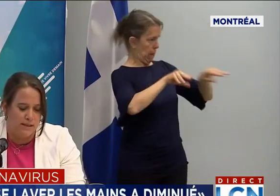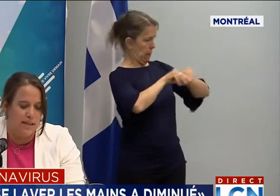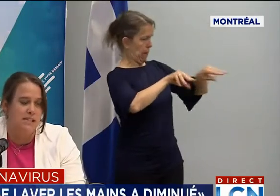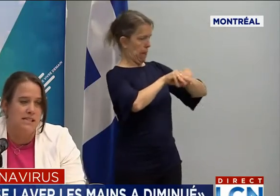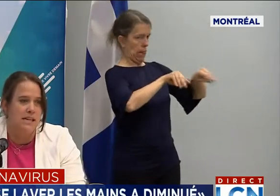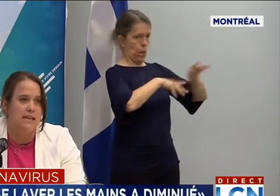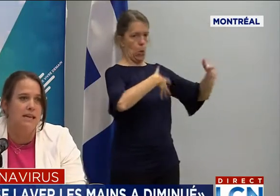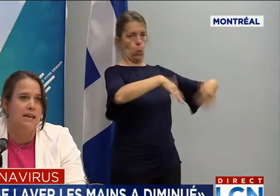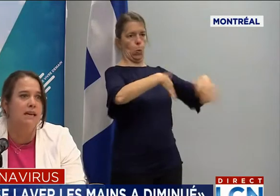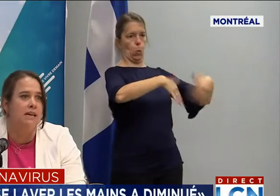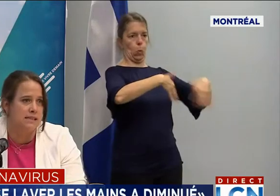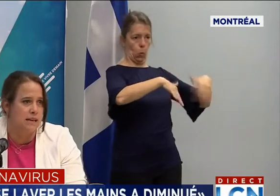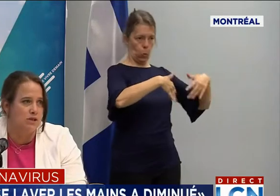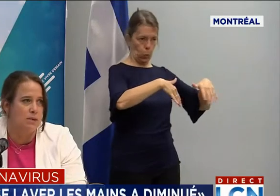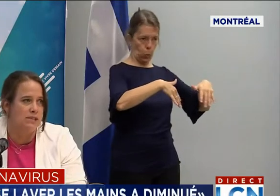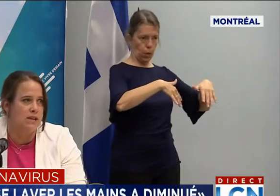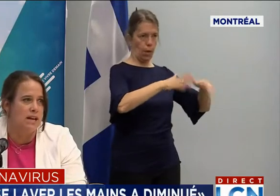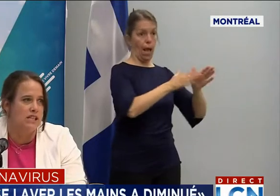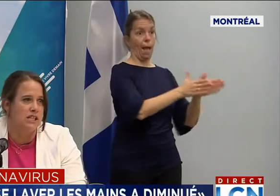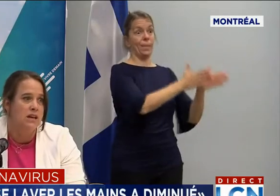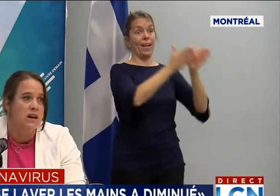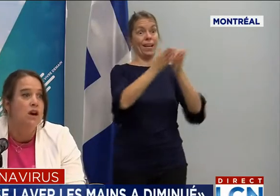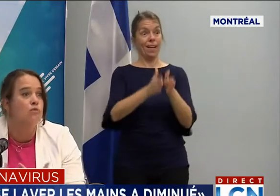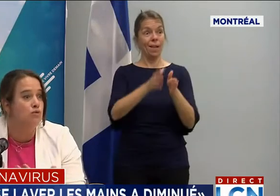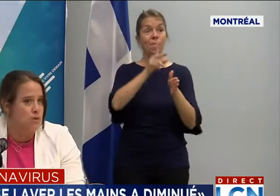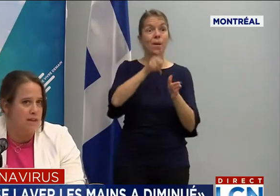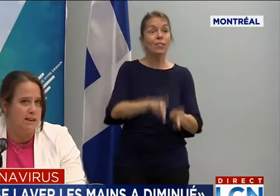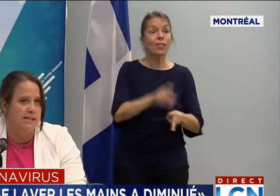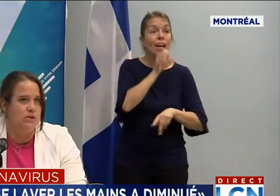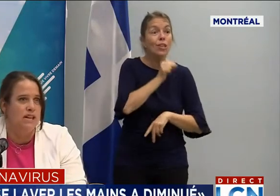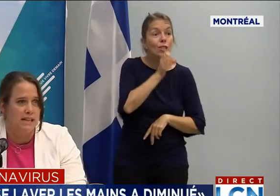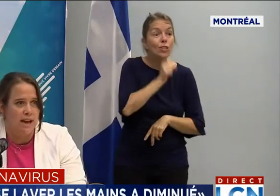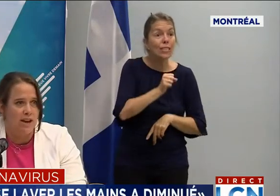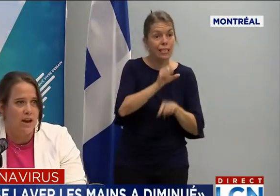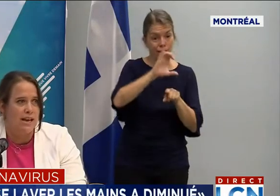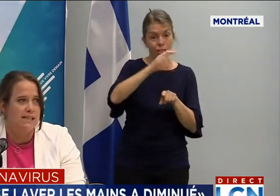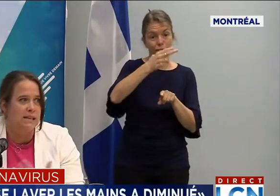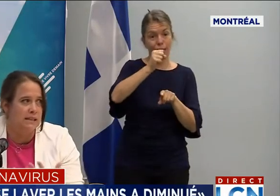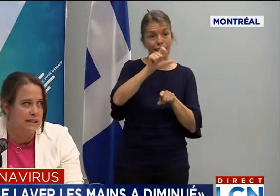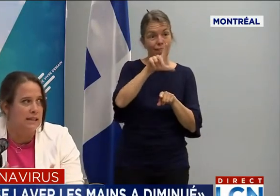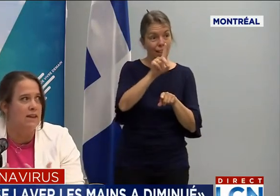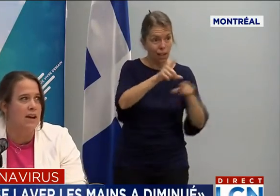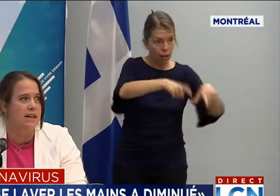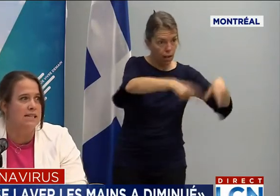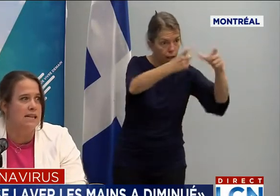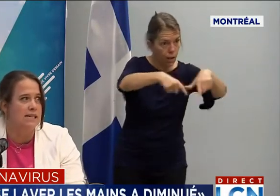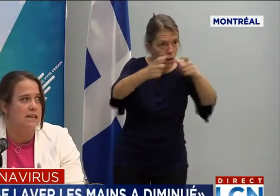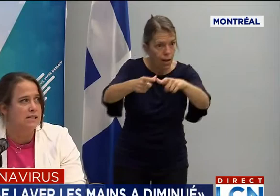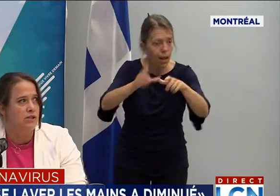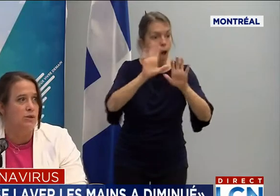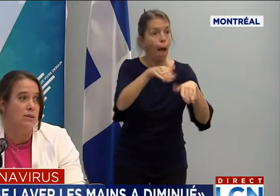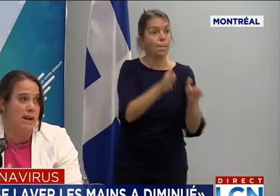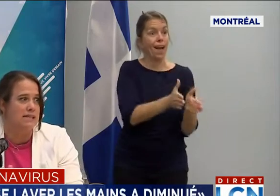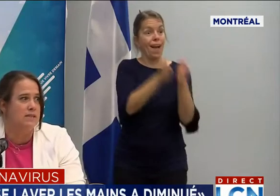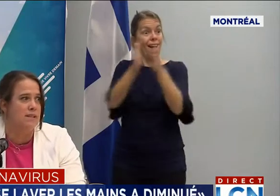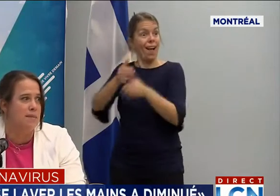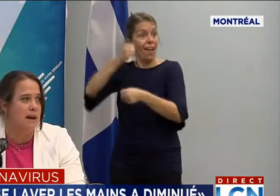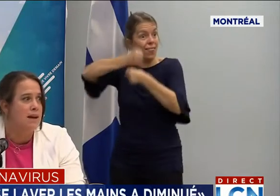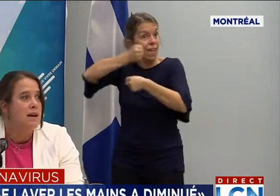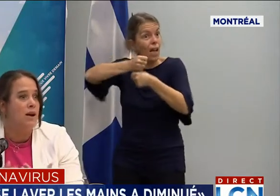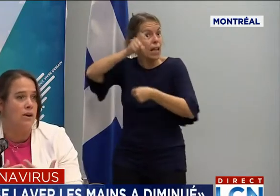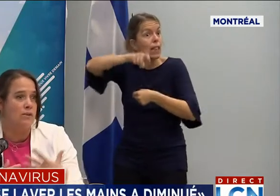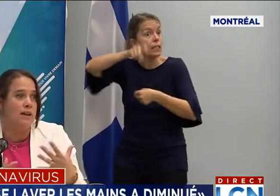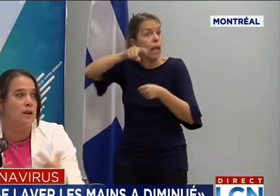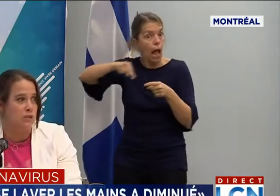en CHSLD et résidence de personnes âgées. Beaucoup d'infections chez les travailleurs de la santé et travailleurs essentiels qui se sont déplacés,